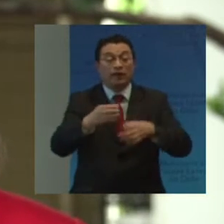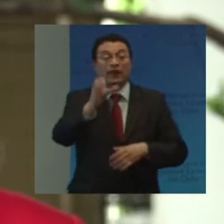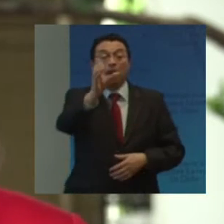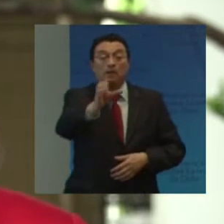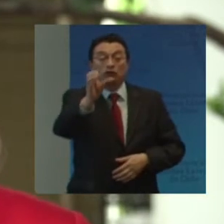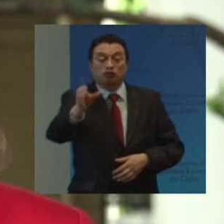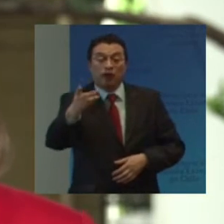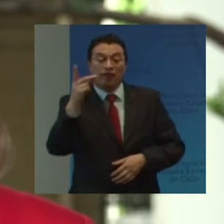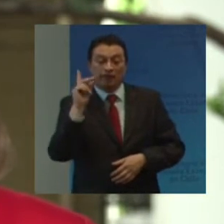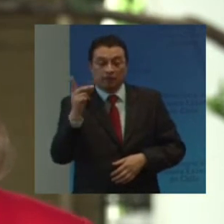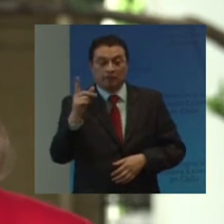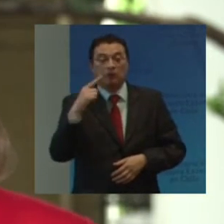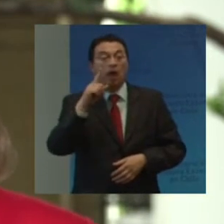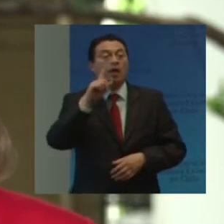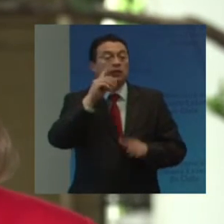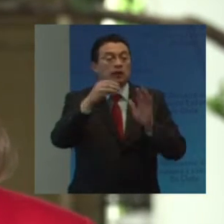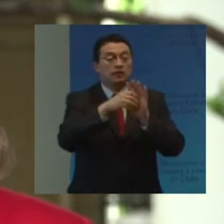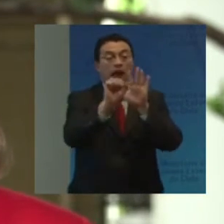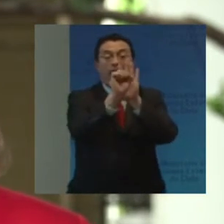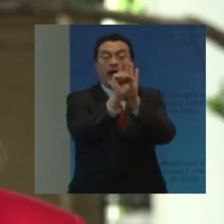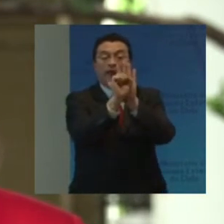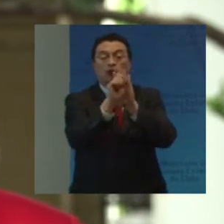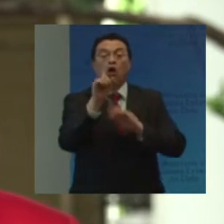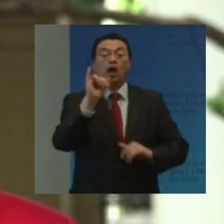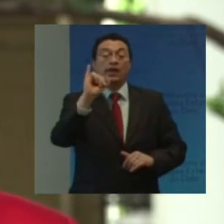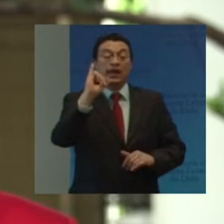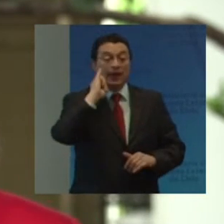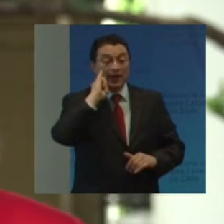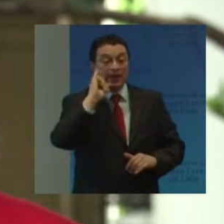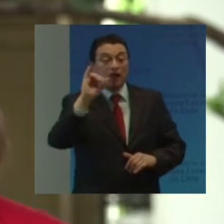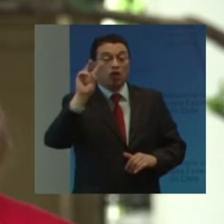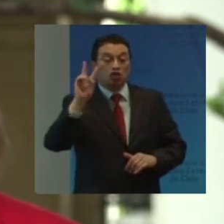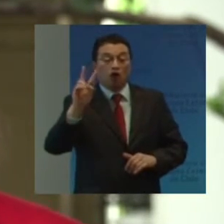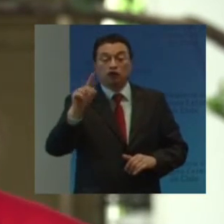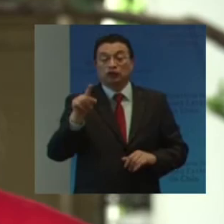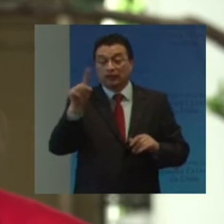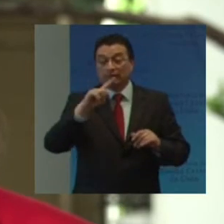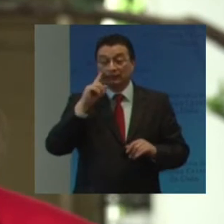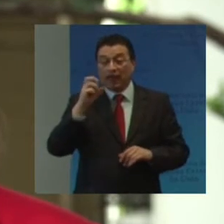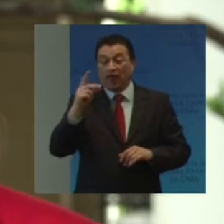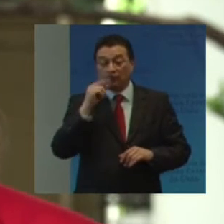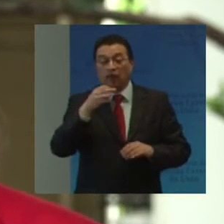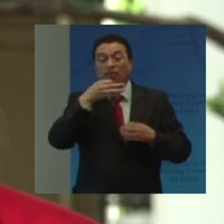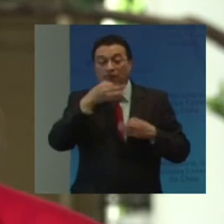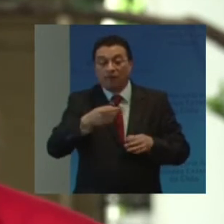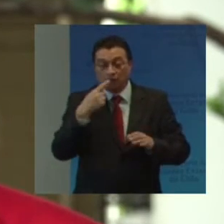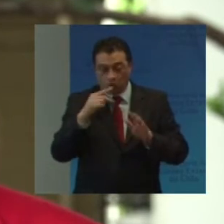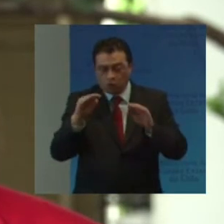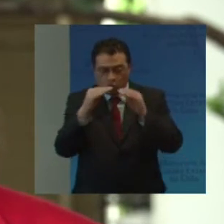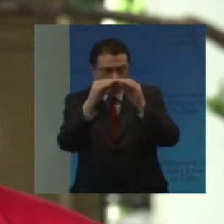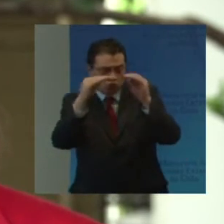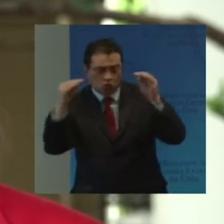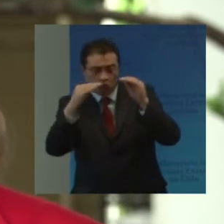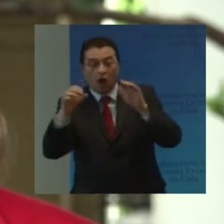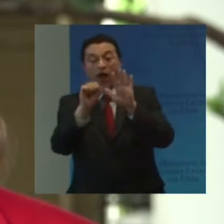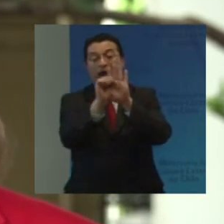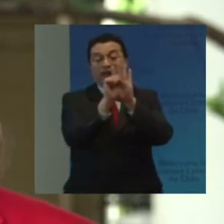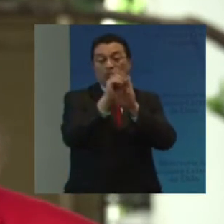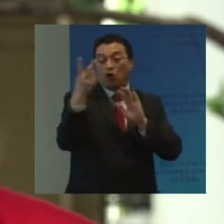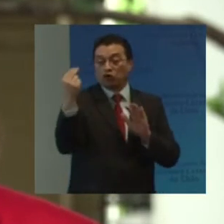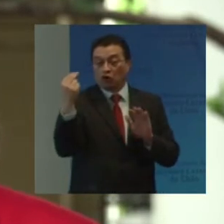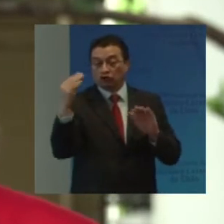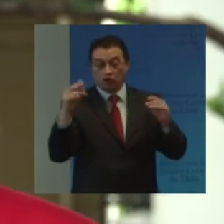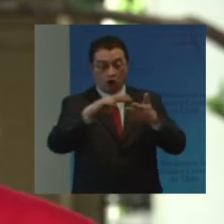Con discapacidad Contenido En el artículo I2 De la CIABIS Debe interpretarse En línea Con lo dispuesto En el artículo 12